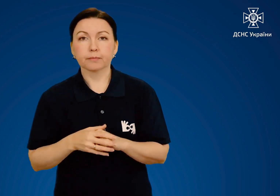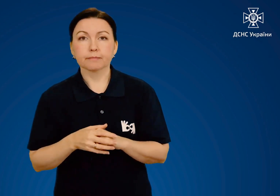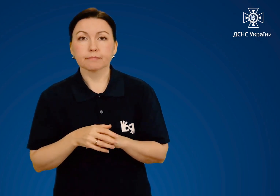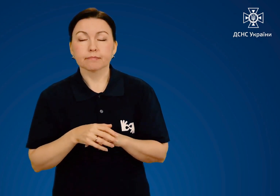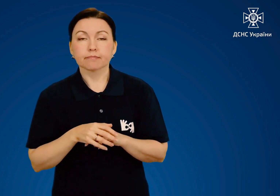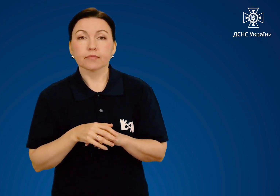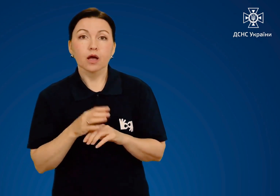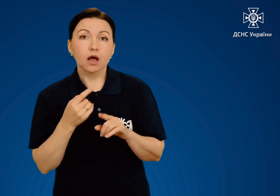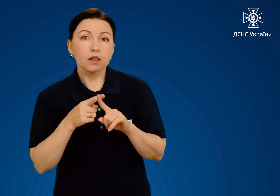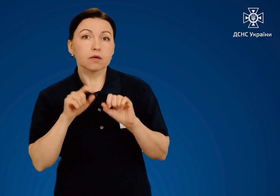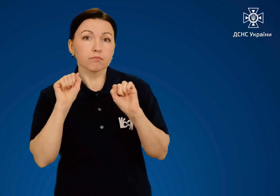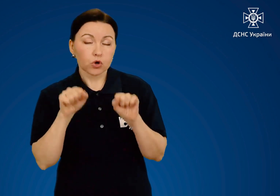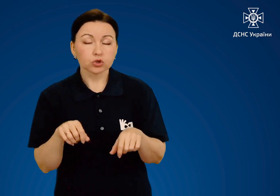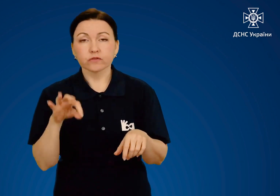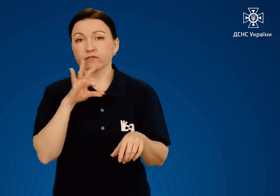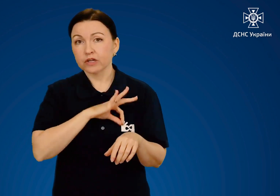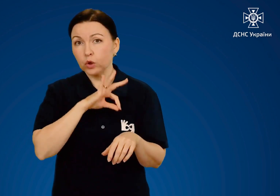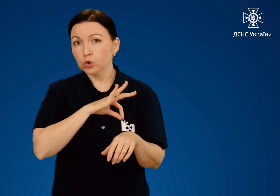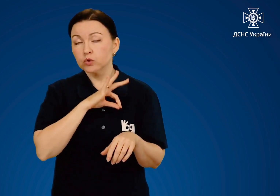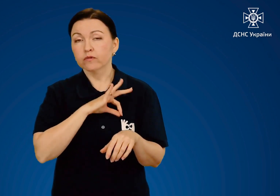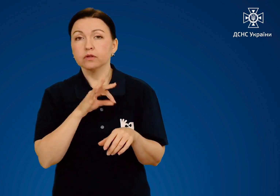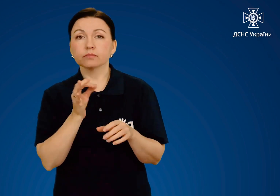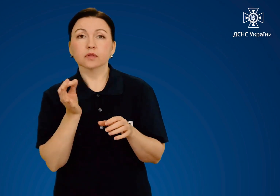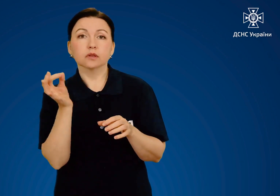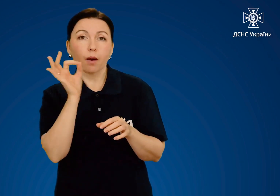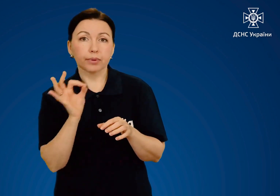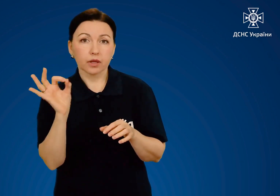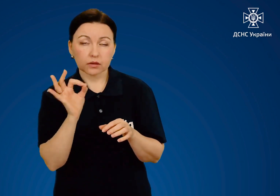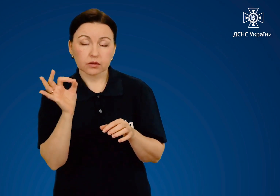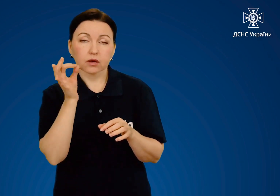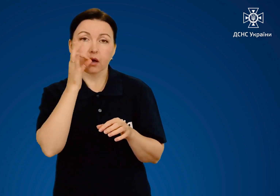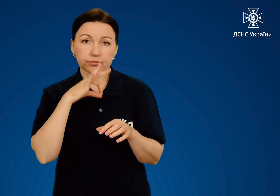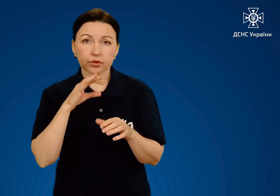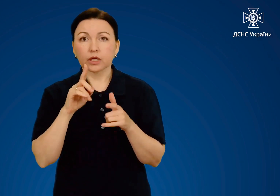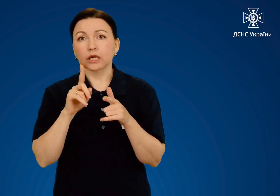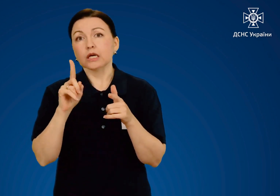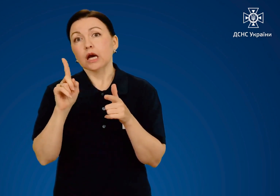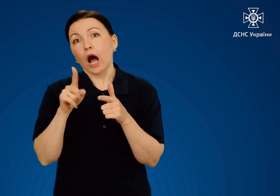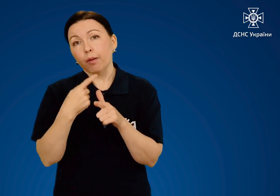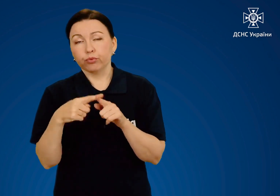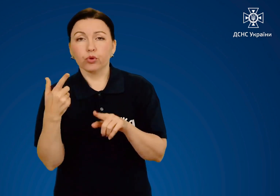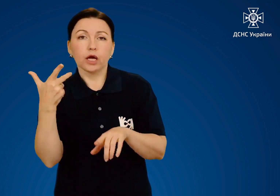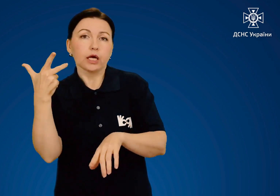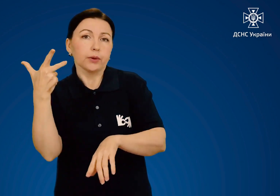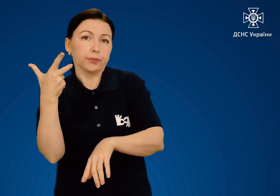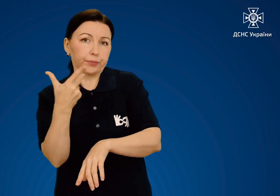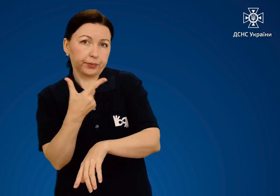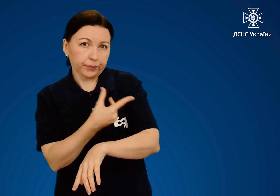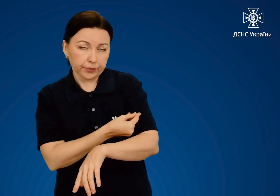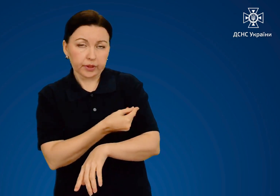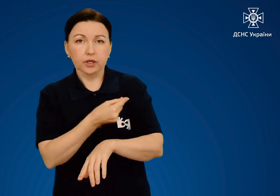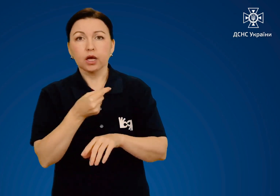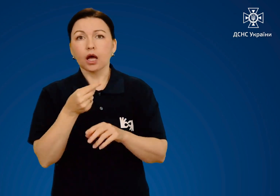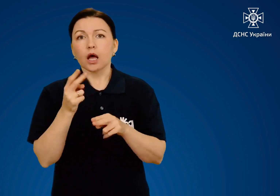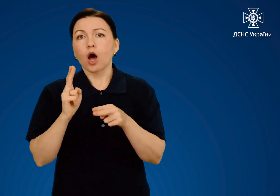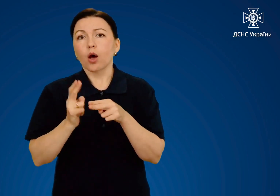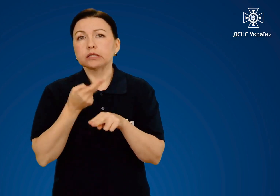В даному випадку можна використати як таблетовані, так і ін'єкційні форми